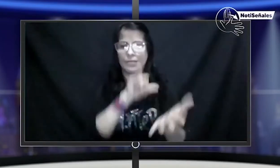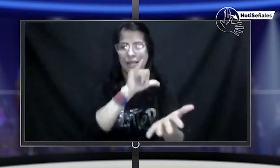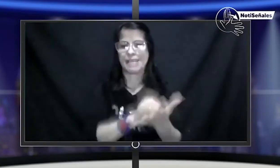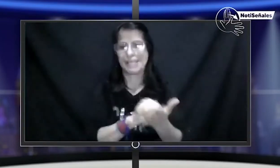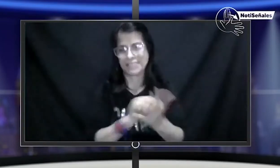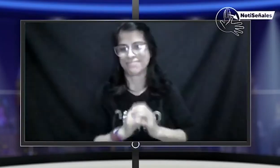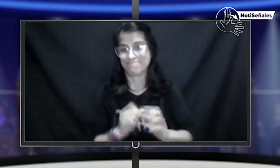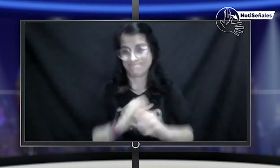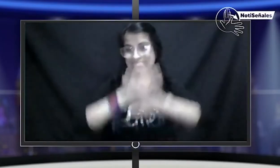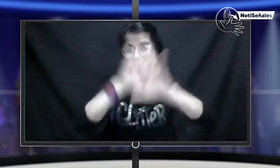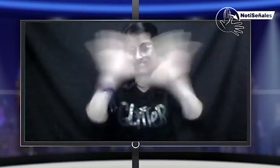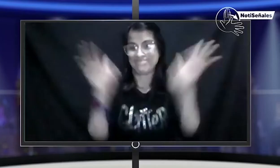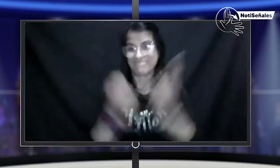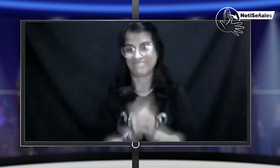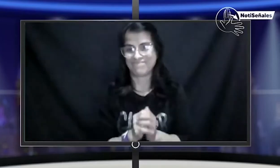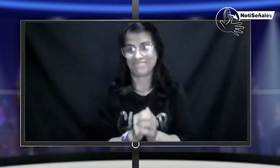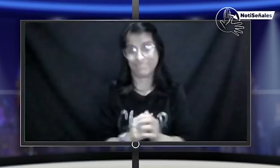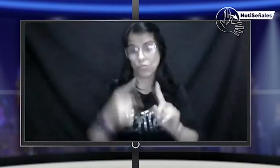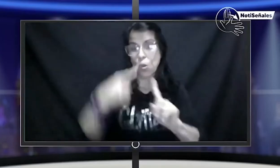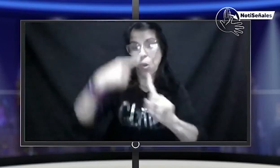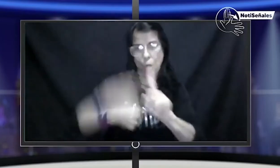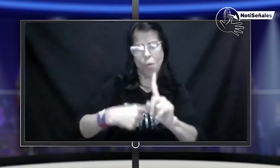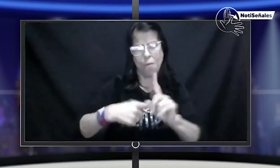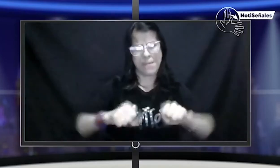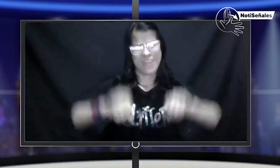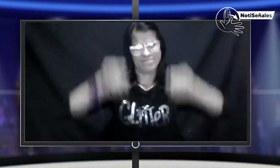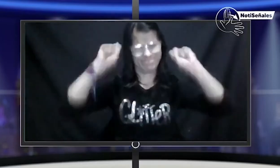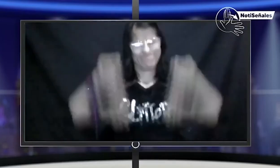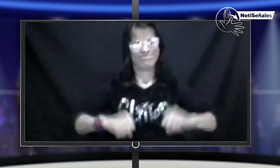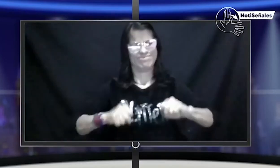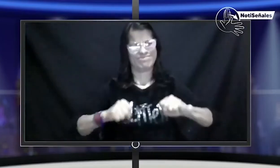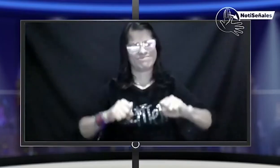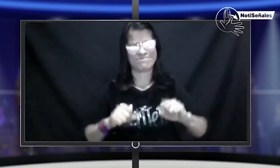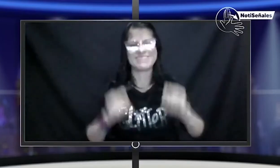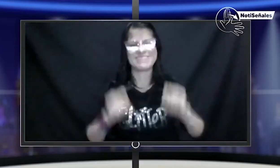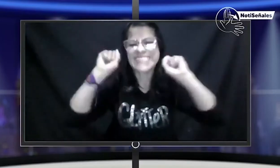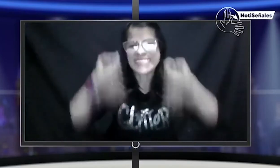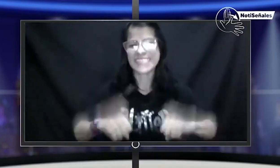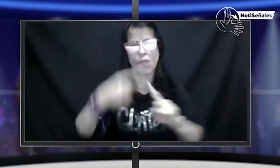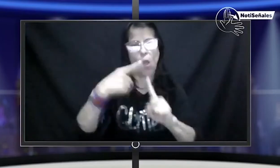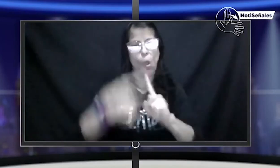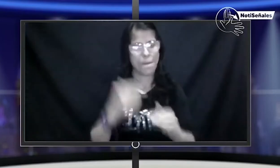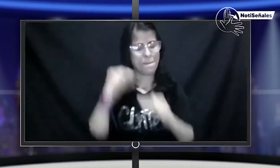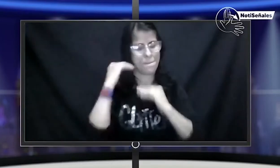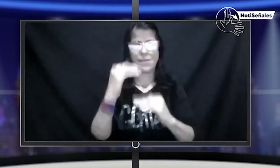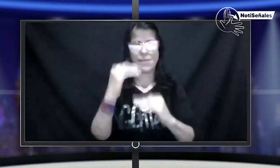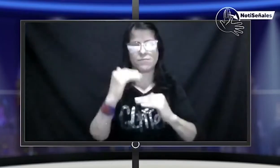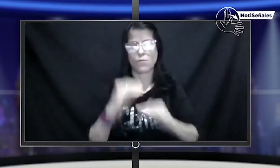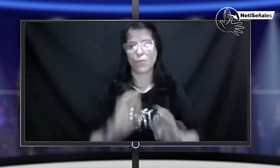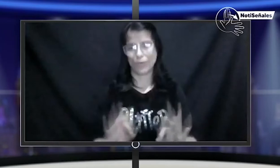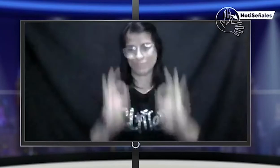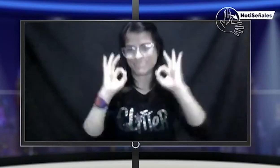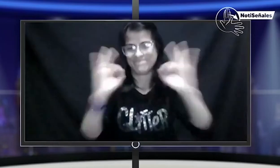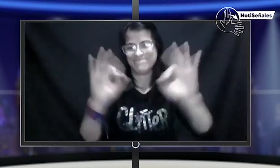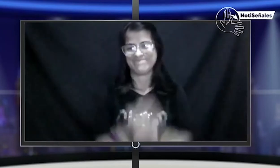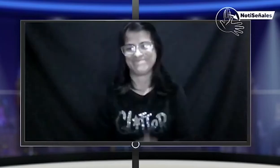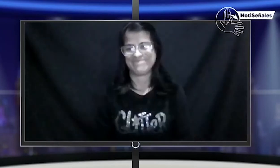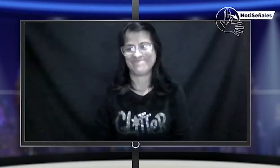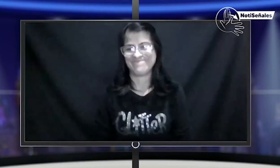mediando con el Ministerio de Transporte este tema. Esperamos que en este mes ya tengamos esa solución y dimos